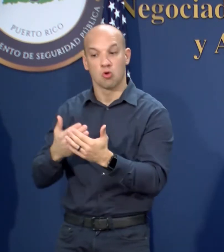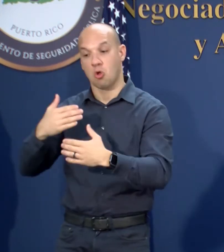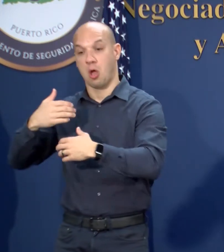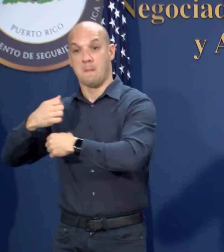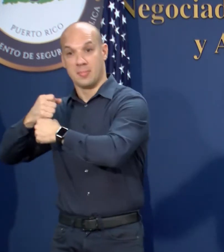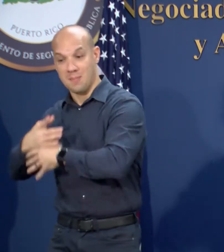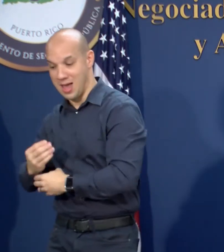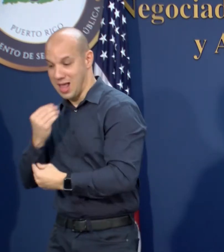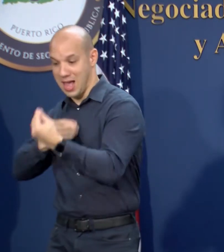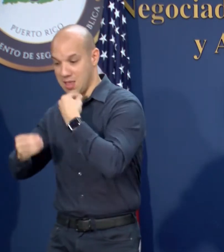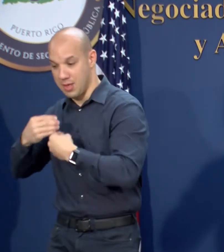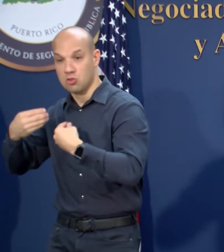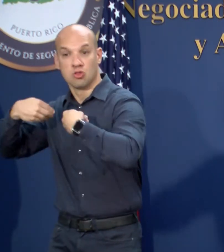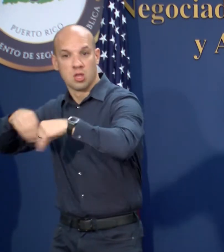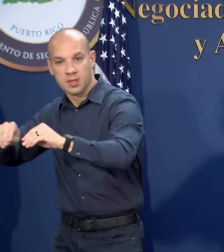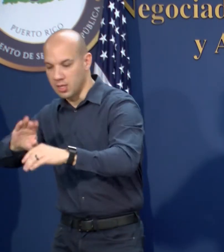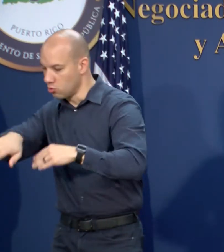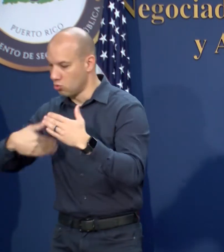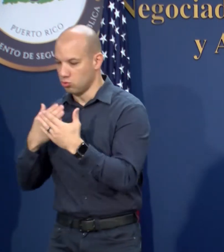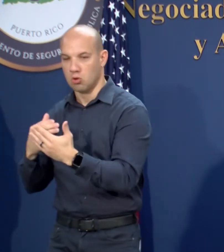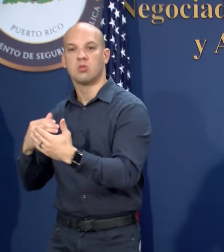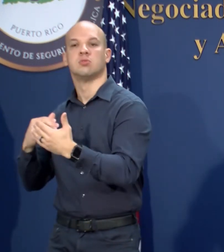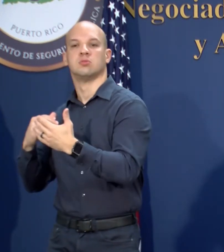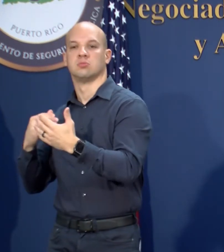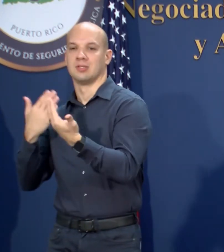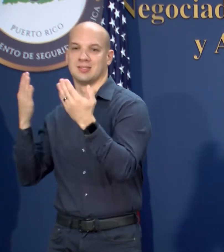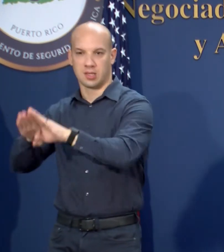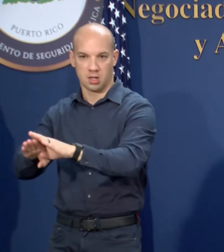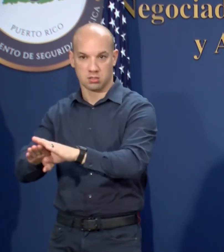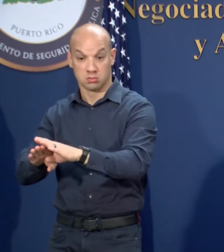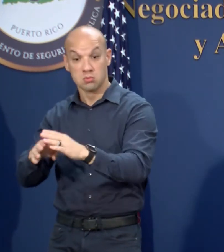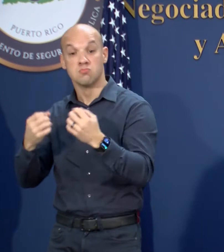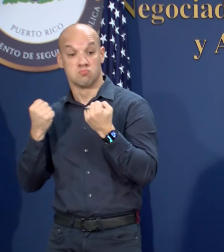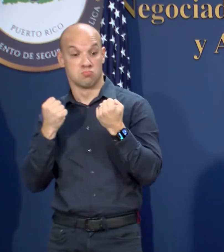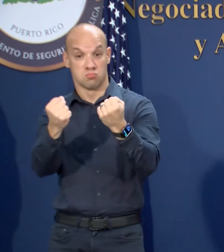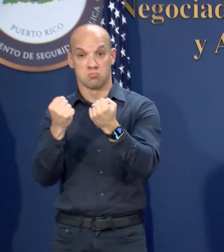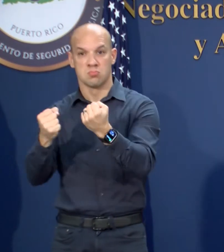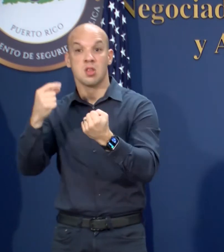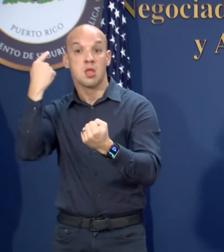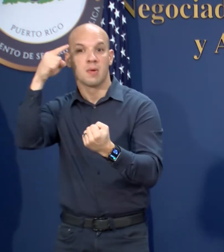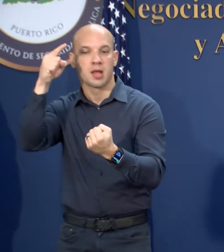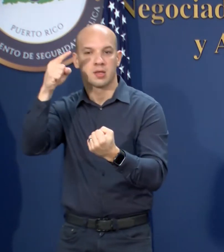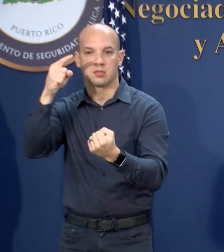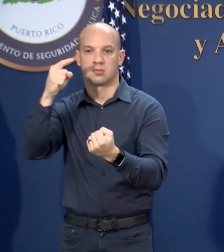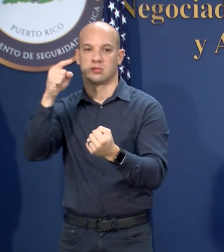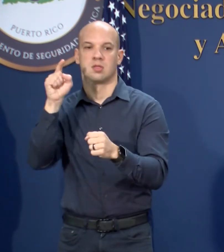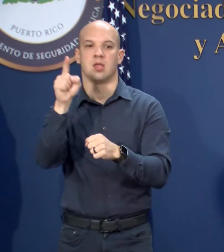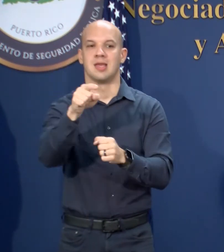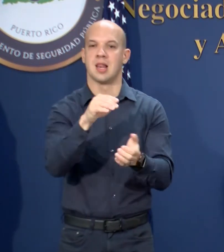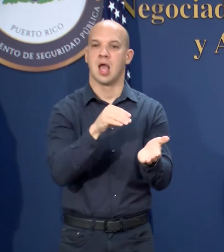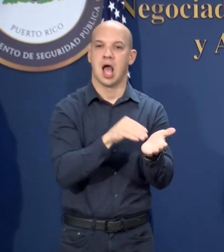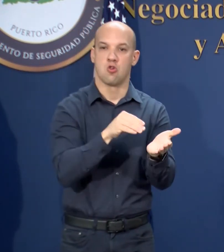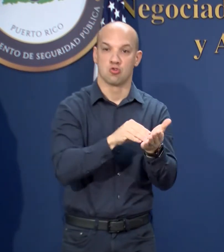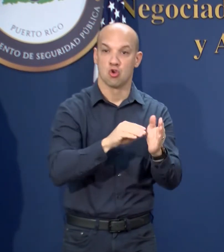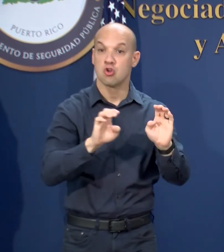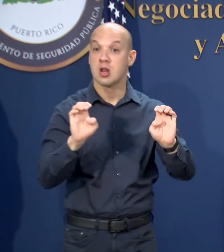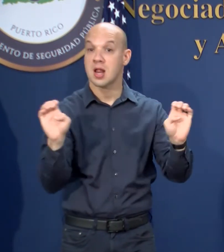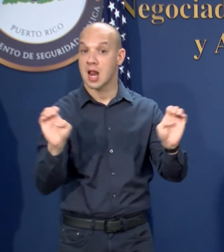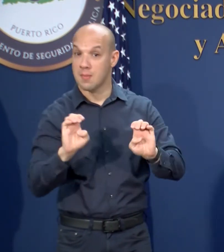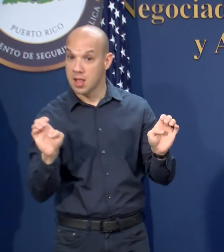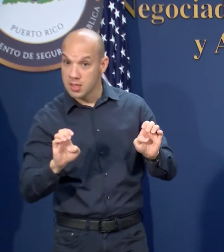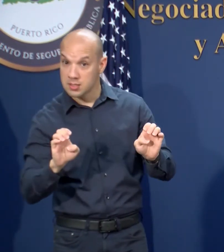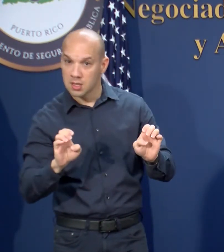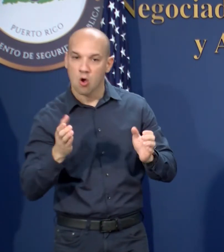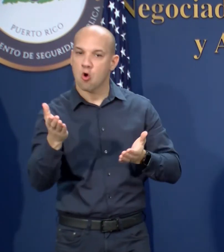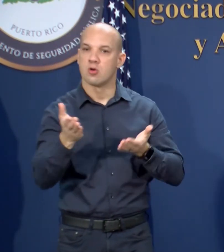mayor. Solo se podrá transitar por las vías públicas para buscar asistencia médica de emergencia o servicios